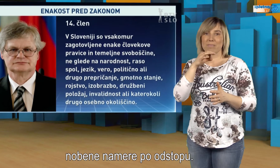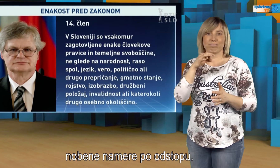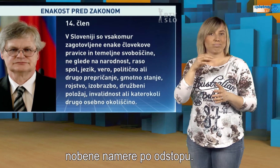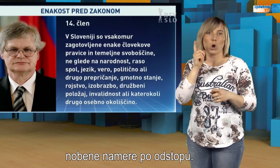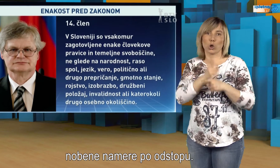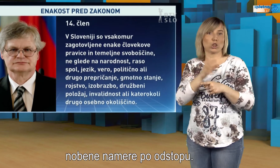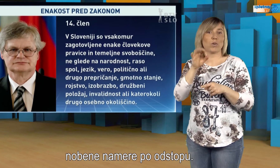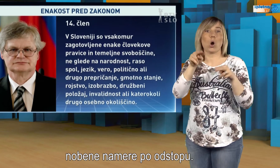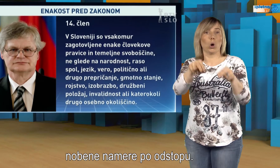odstopu.